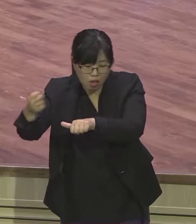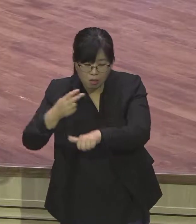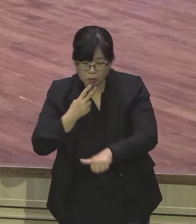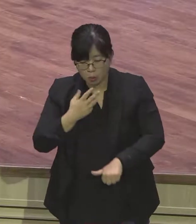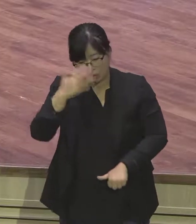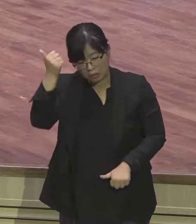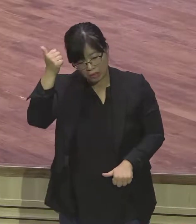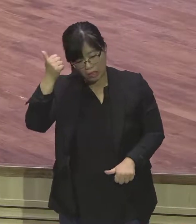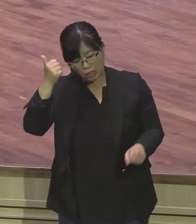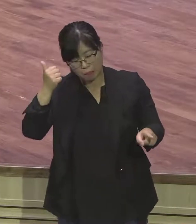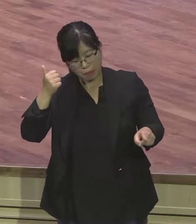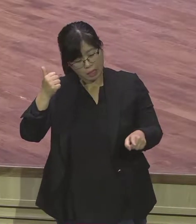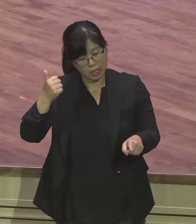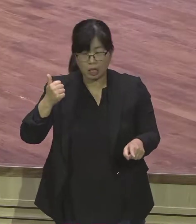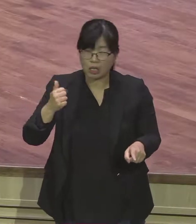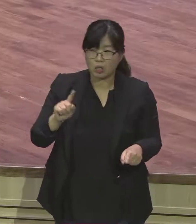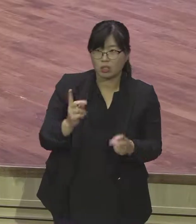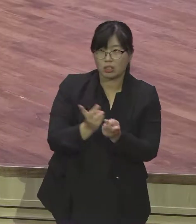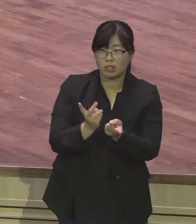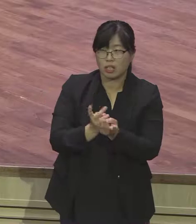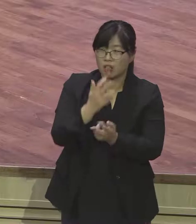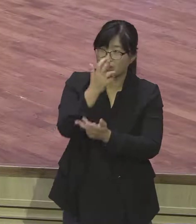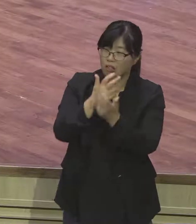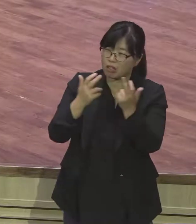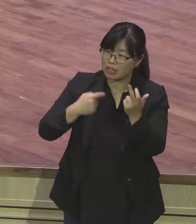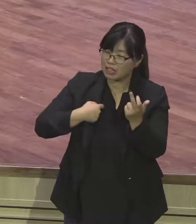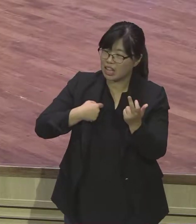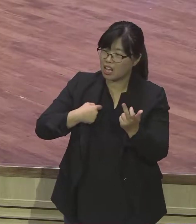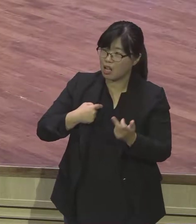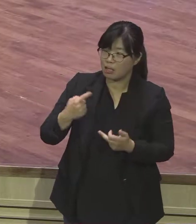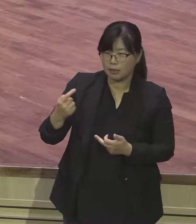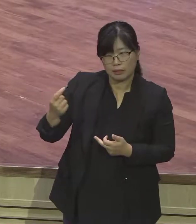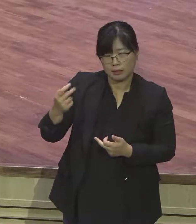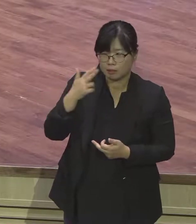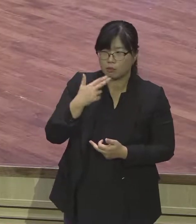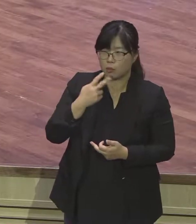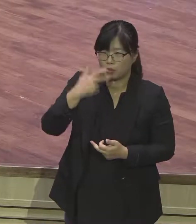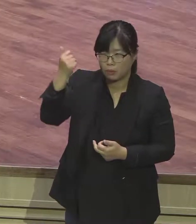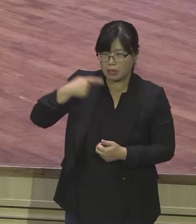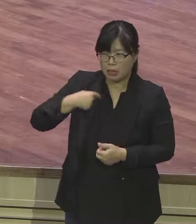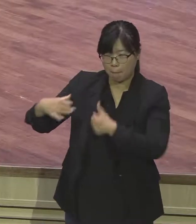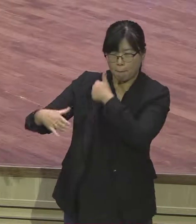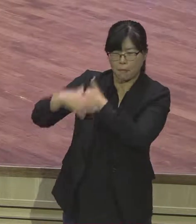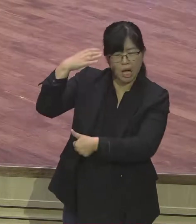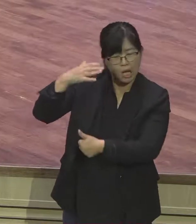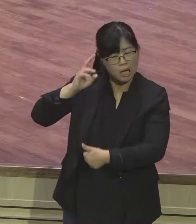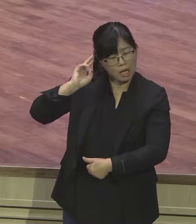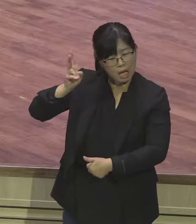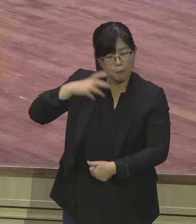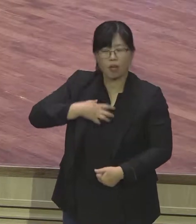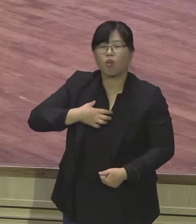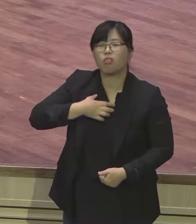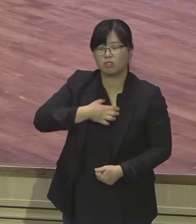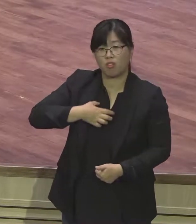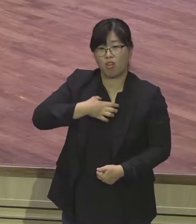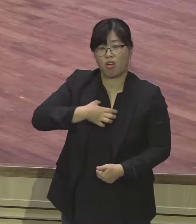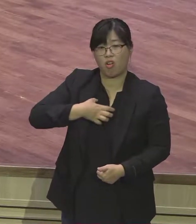보호막이 사라져버렸어. 자기들을 보호하기도 보호막이 사라졌다. 그런 생각이 들어가지고 요섭이 혹시 우리를